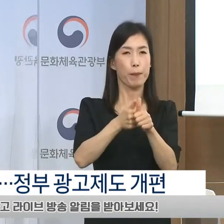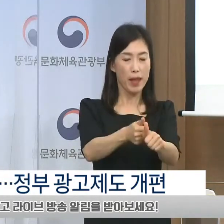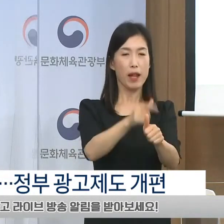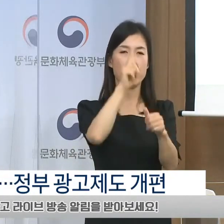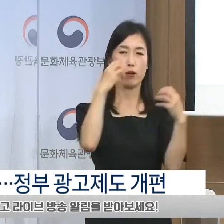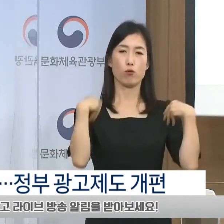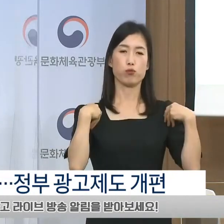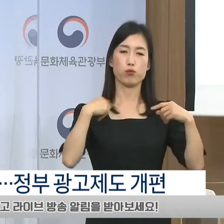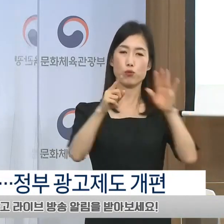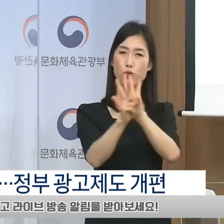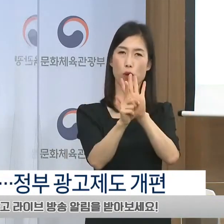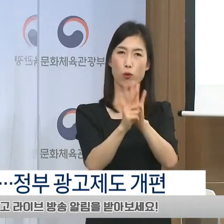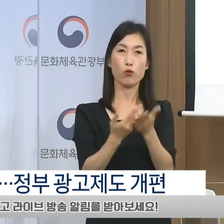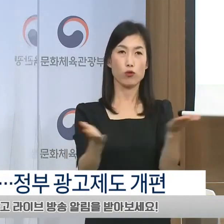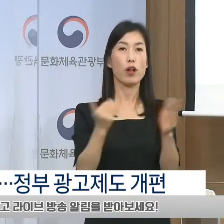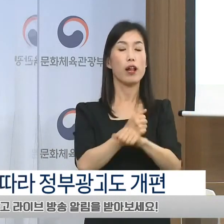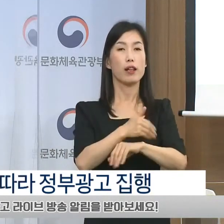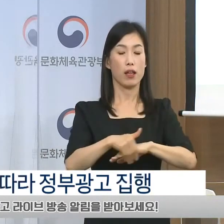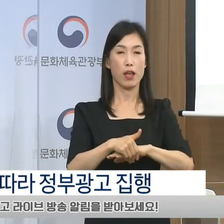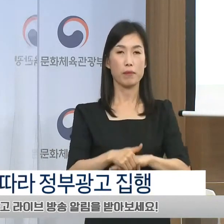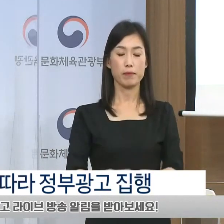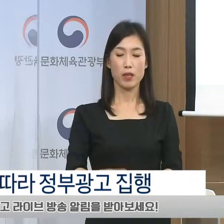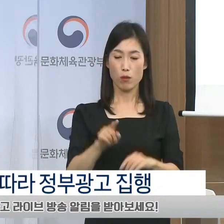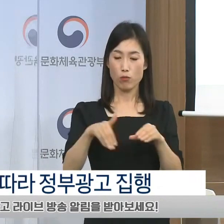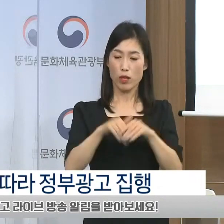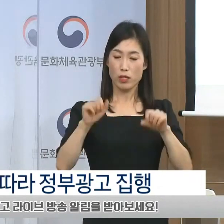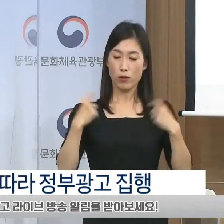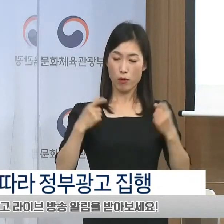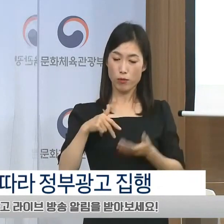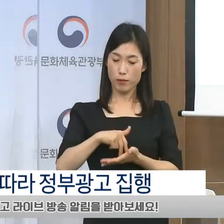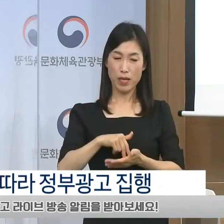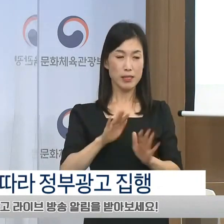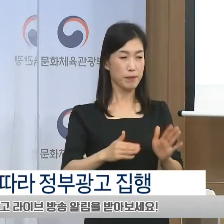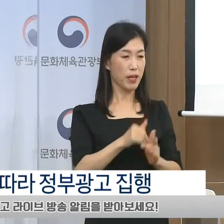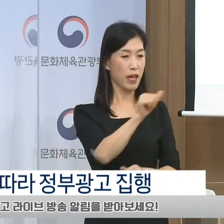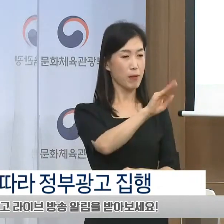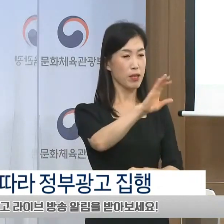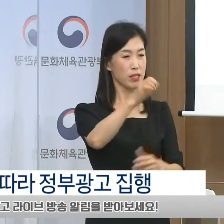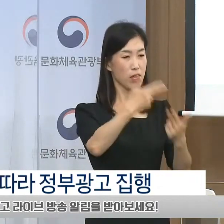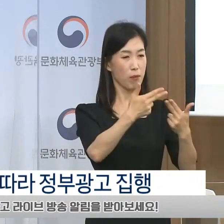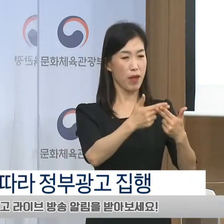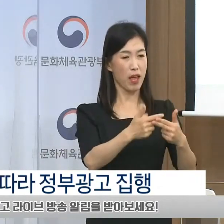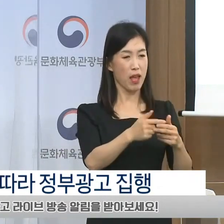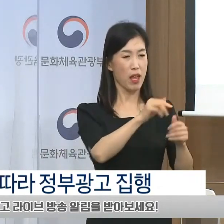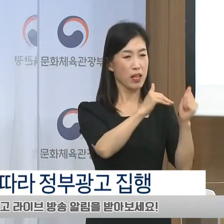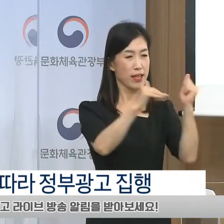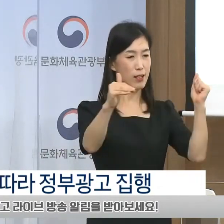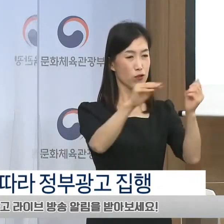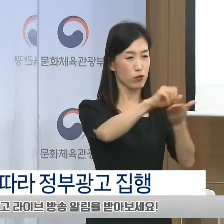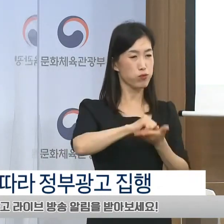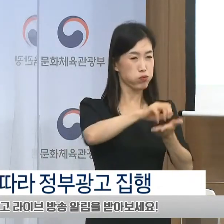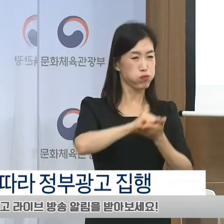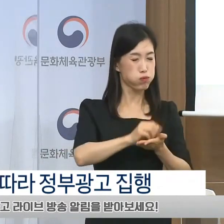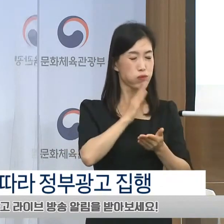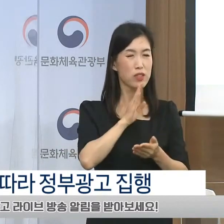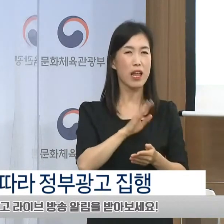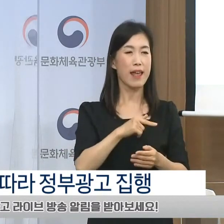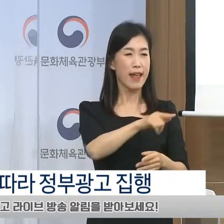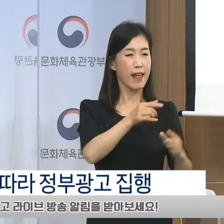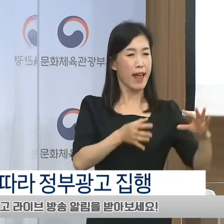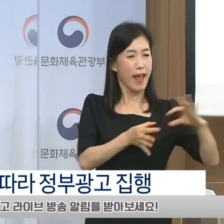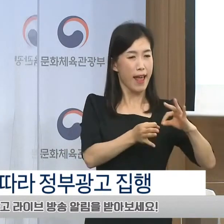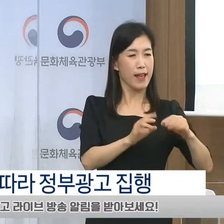것입니다. 문체부는 그동안 ABC협회에 대한 제도 개선을 통해 최대한 ABC 부수공사를 개선해 나가고자